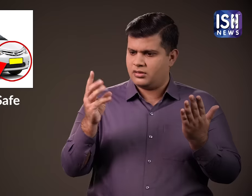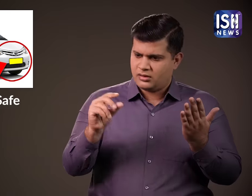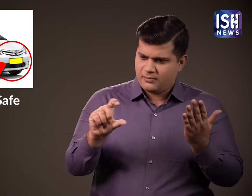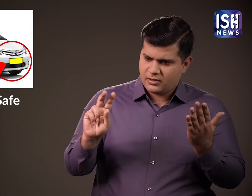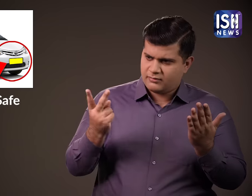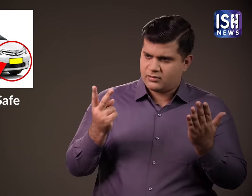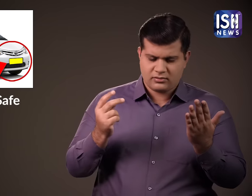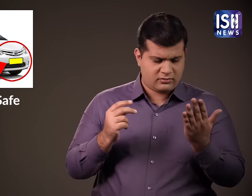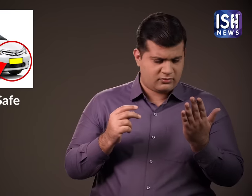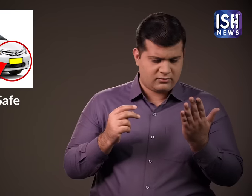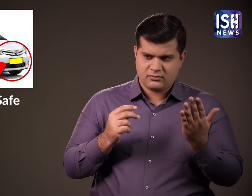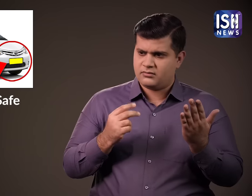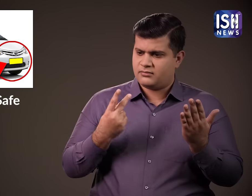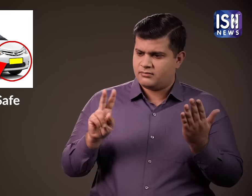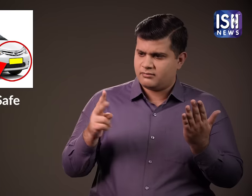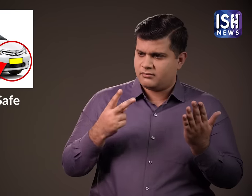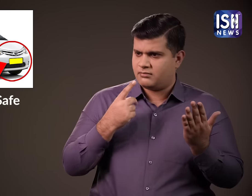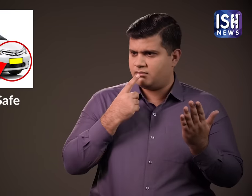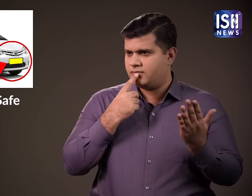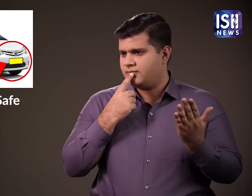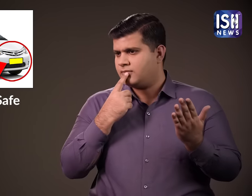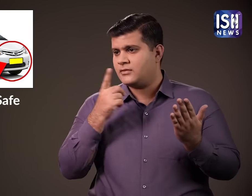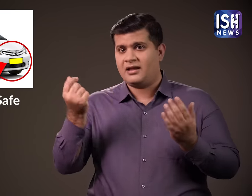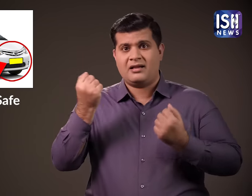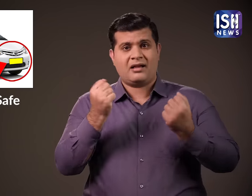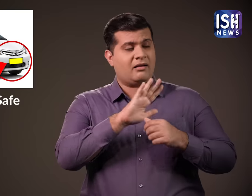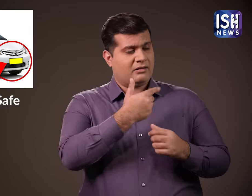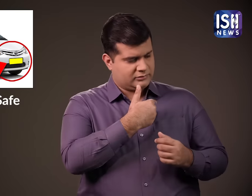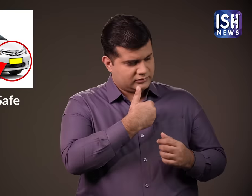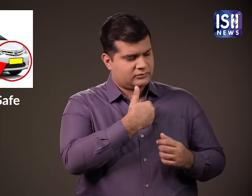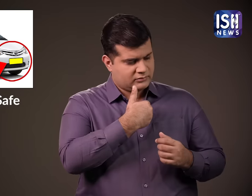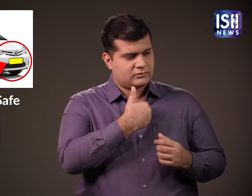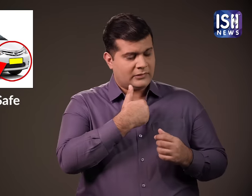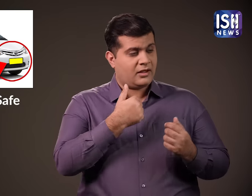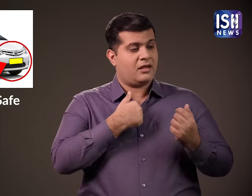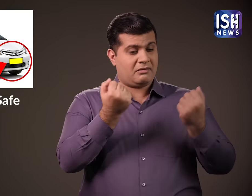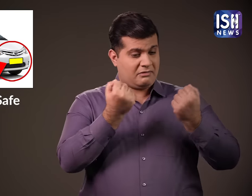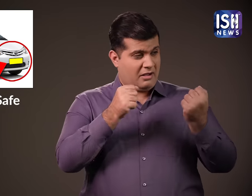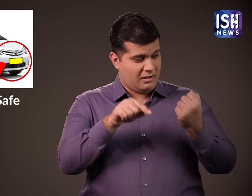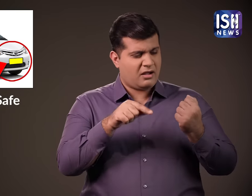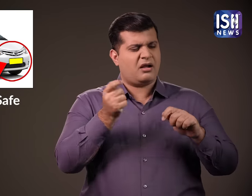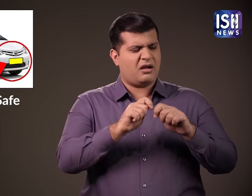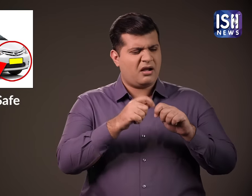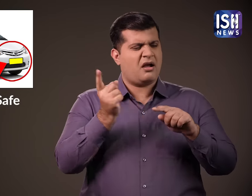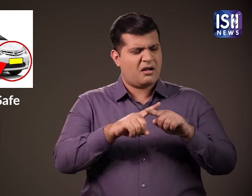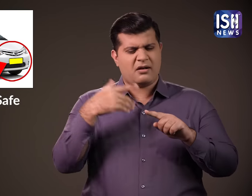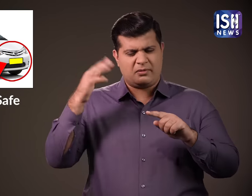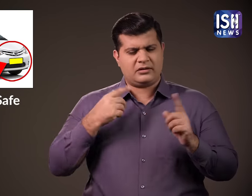आप देखते हैं कि विवरन एप पर दिये गई विवरनों से मेल नहीं खा रहा तो ड्राइवर आपको बता सकता है कि एप में उल्ली खित, कार